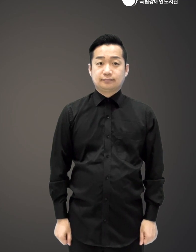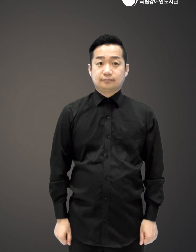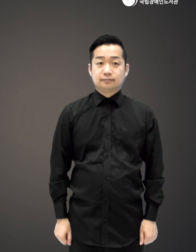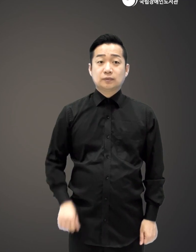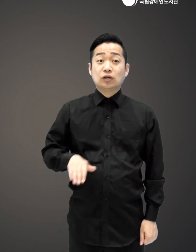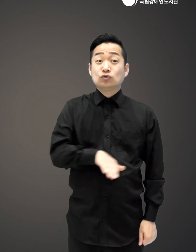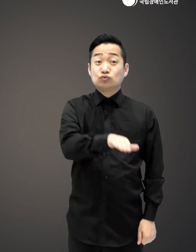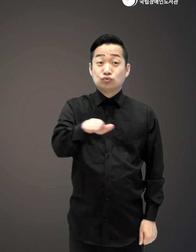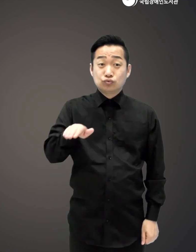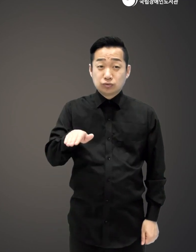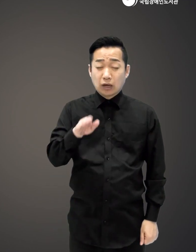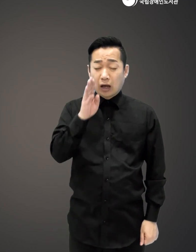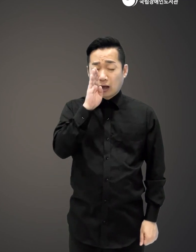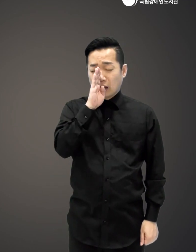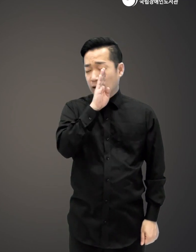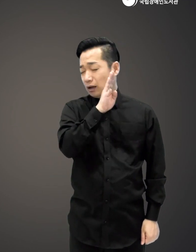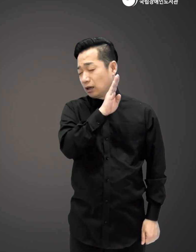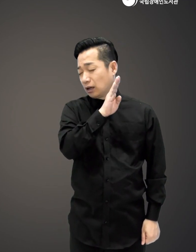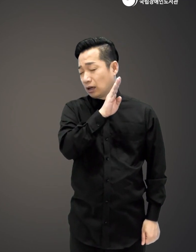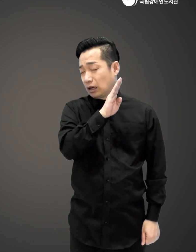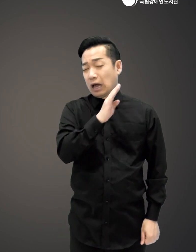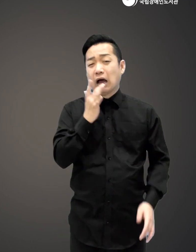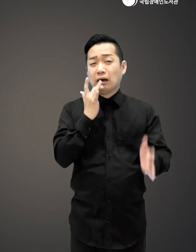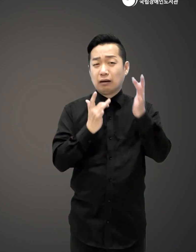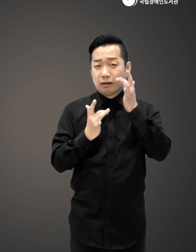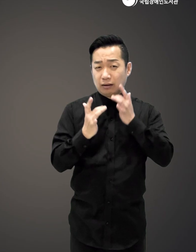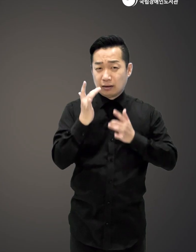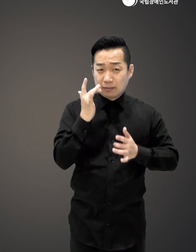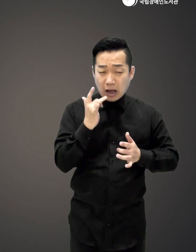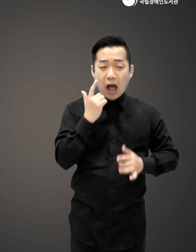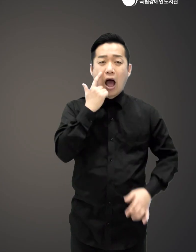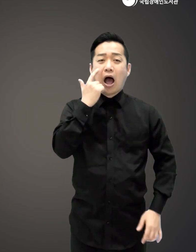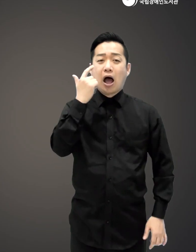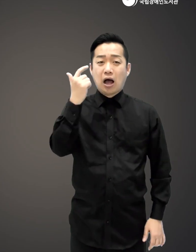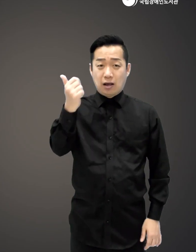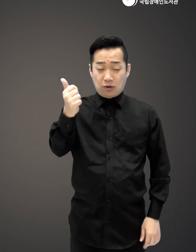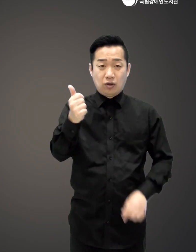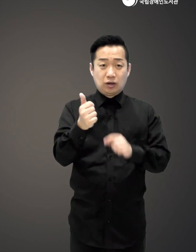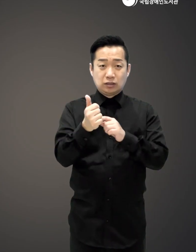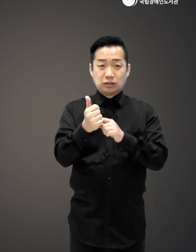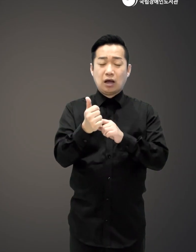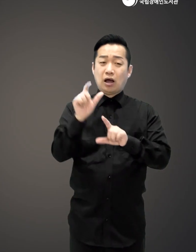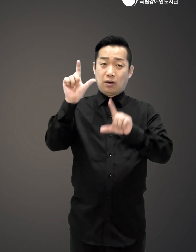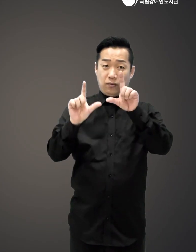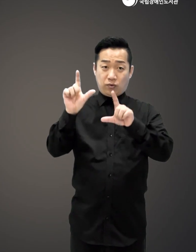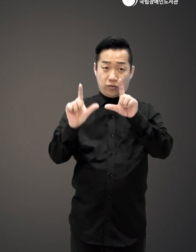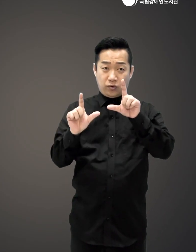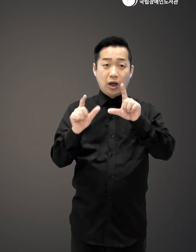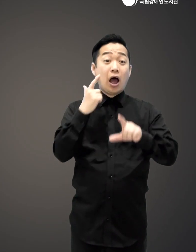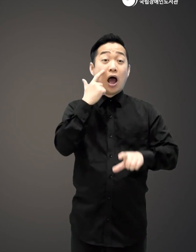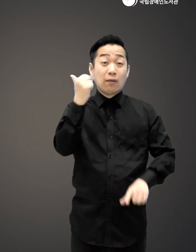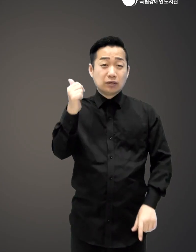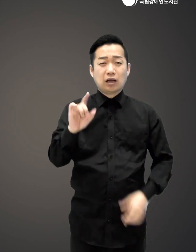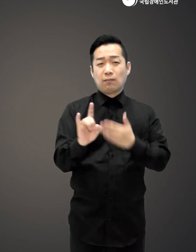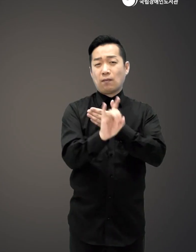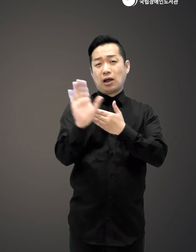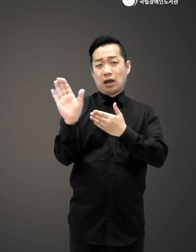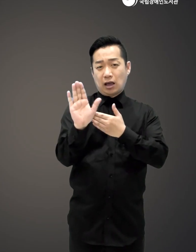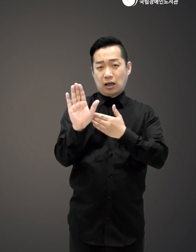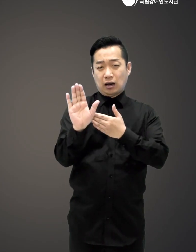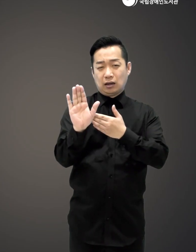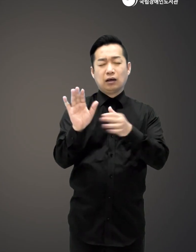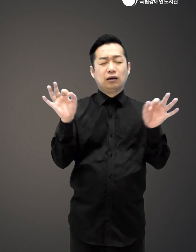우리가 외면하고 놓쳐버린 아버지라는 존재의 초상 아버지는 변명하지 않는다